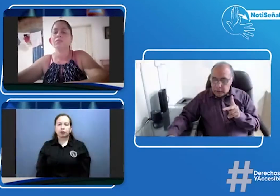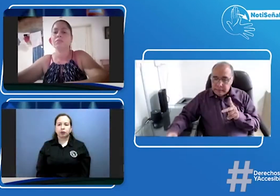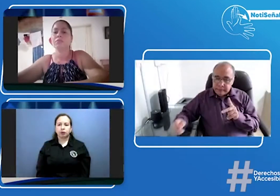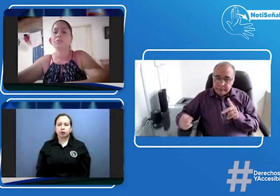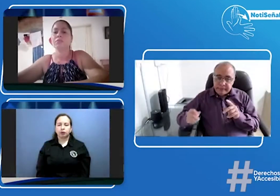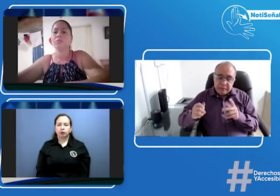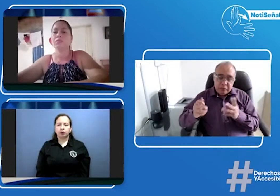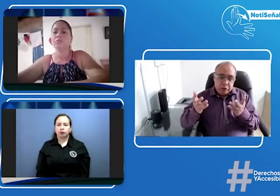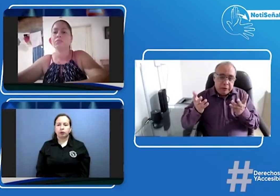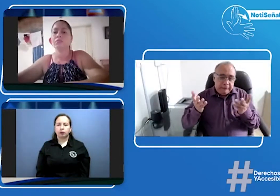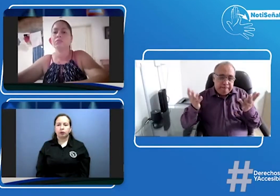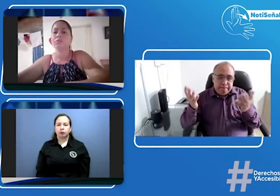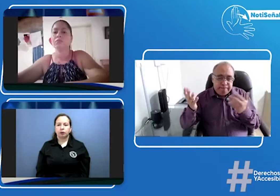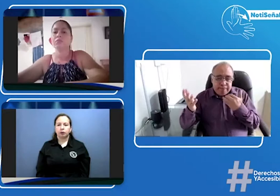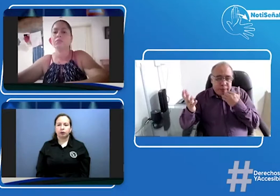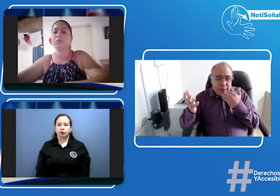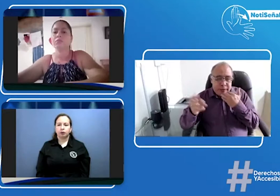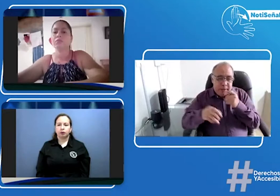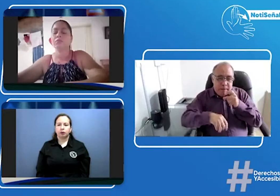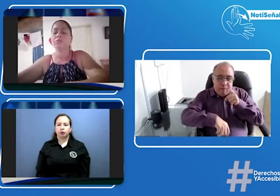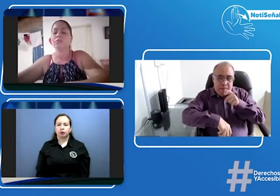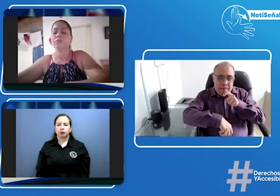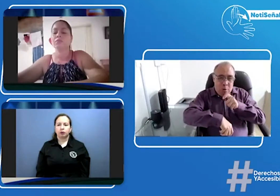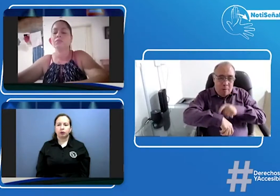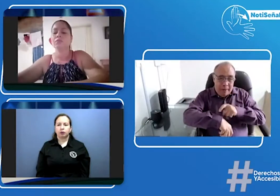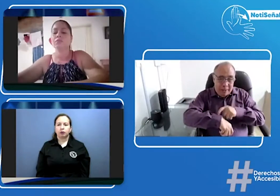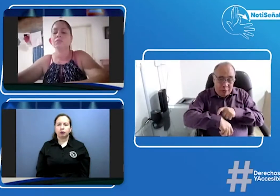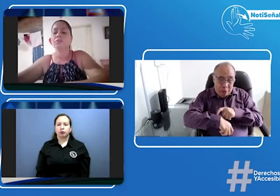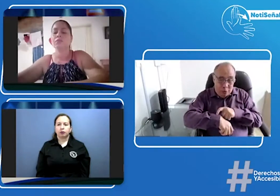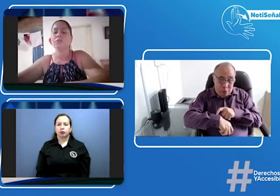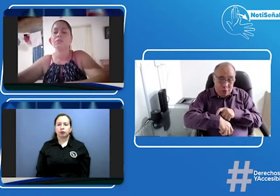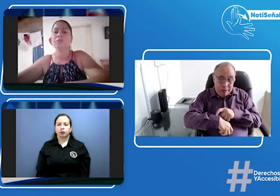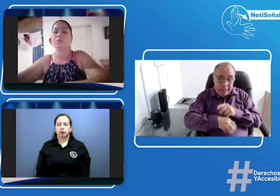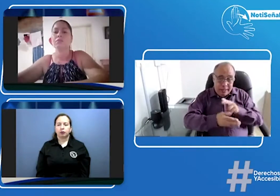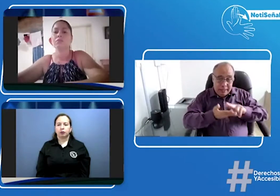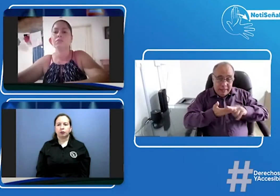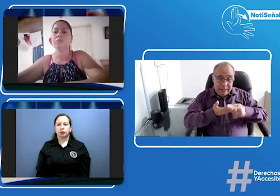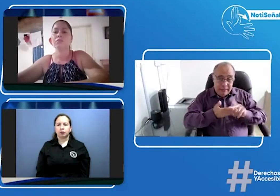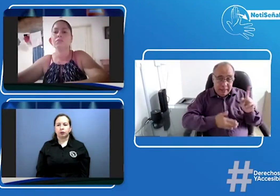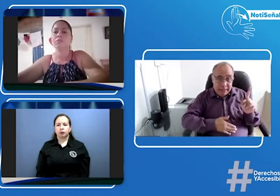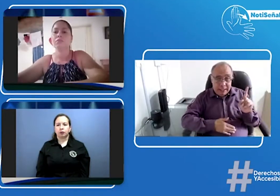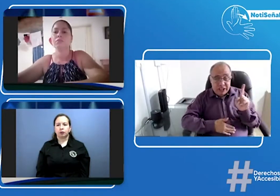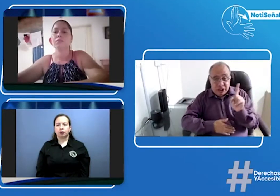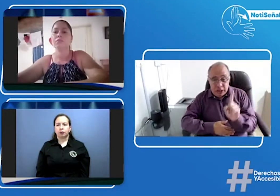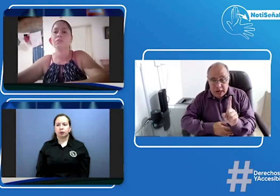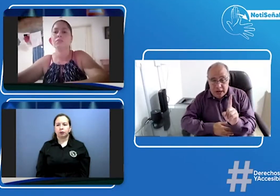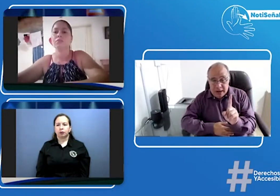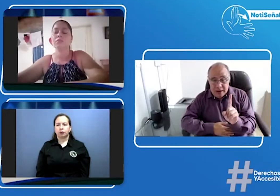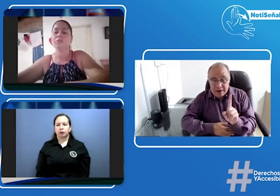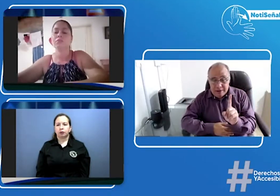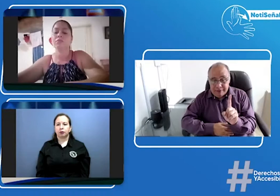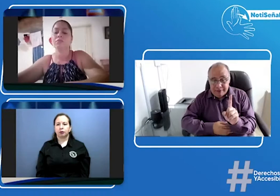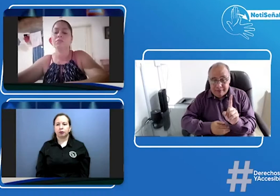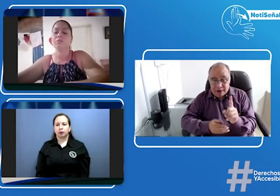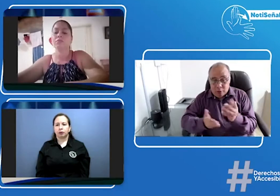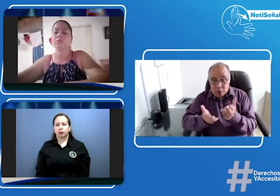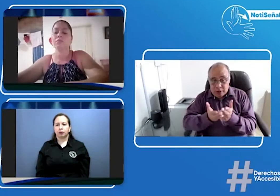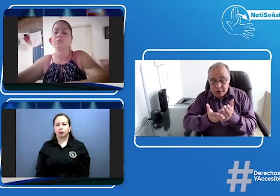ok ok ok ok pues la verdad es que en este momento el que se